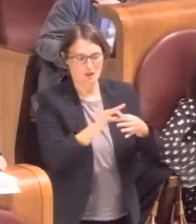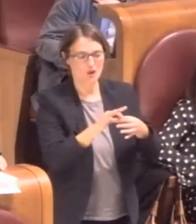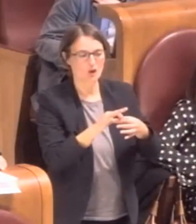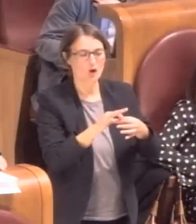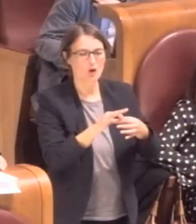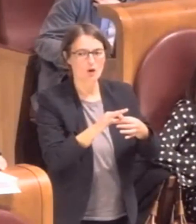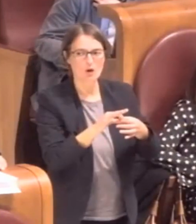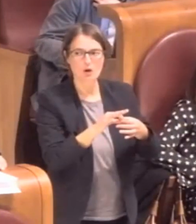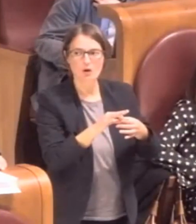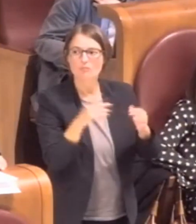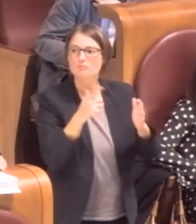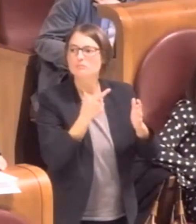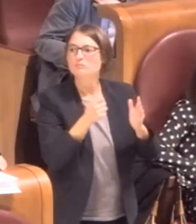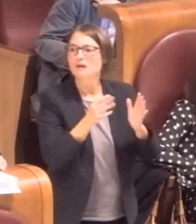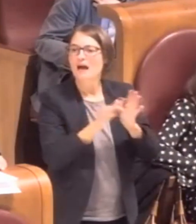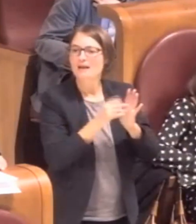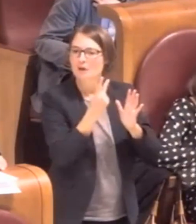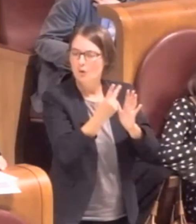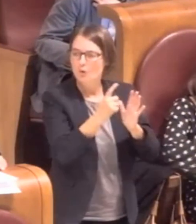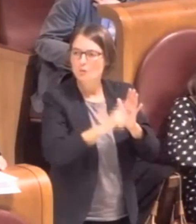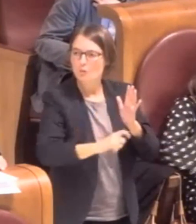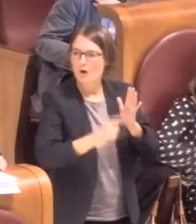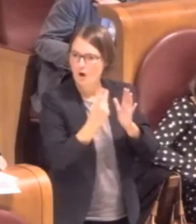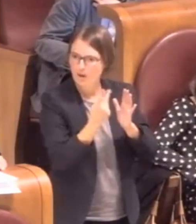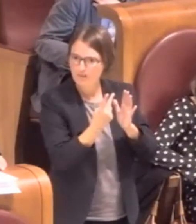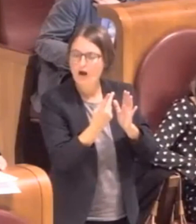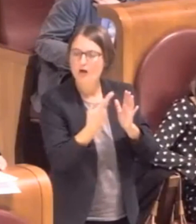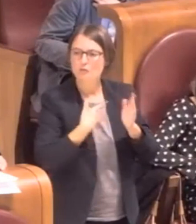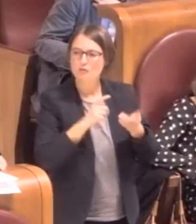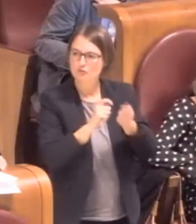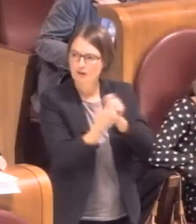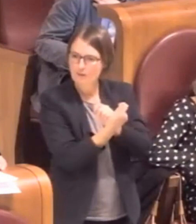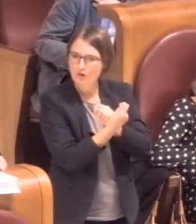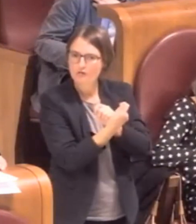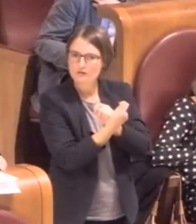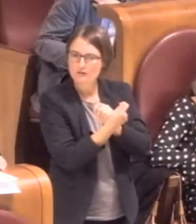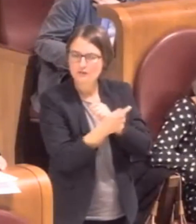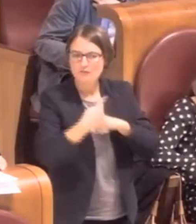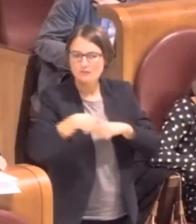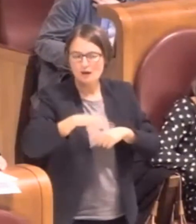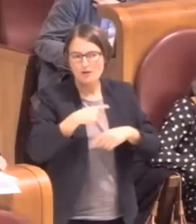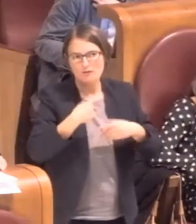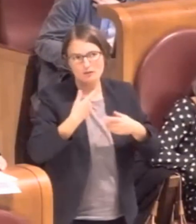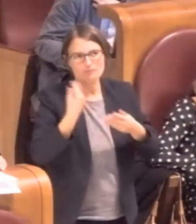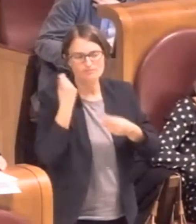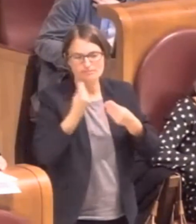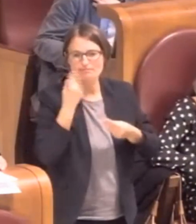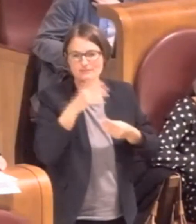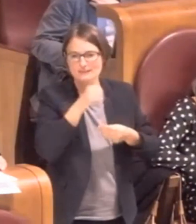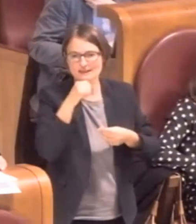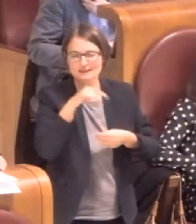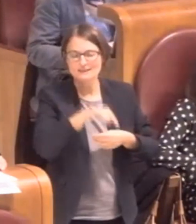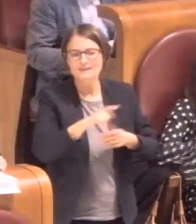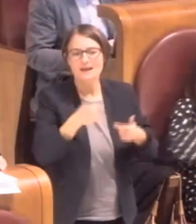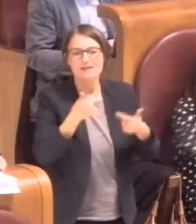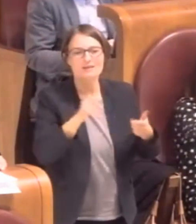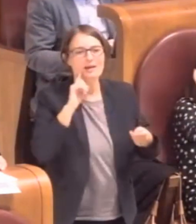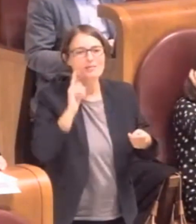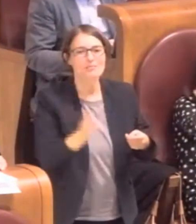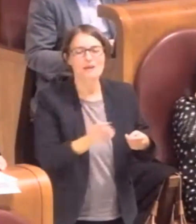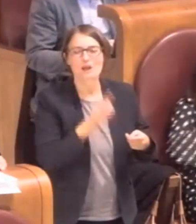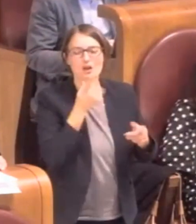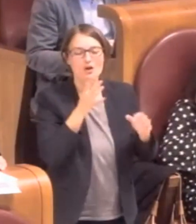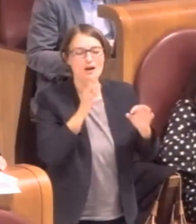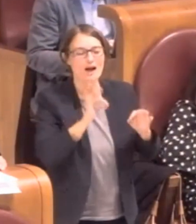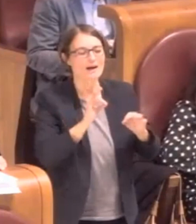abbiamo apportato una modifica che abbiamo reputato necessaria per migliorare e specificare il perimetro di